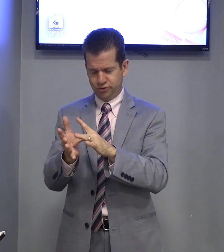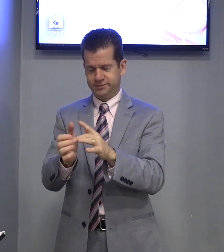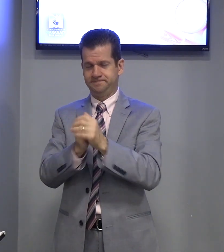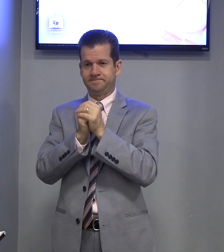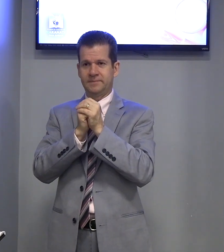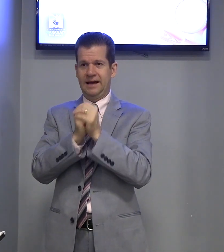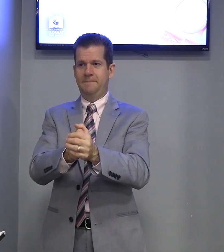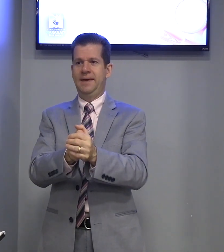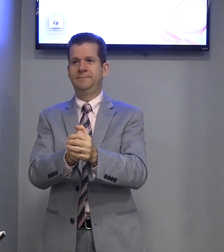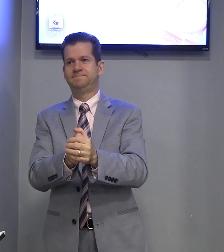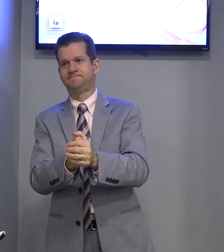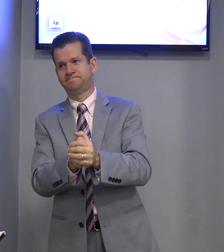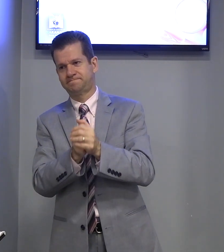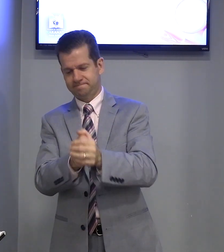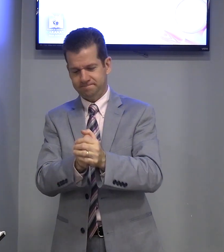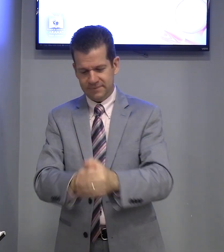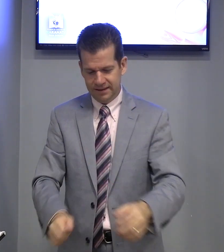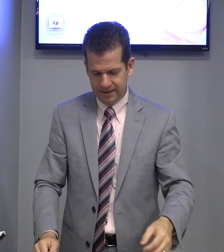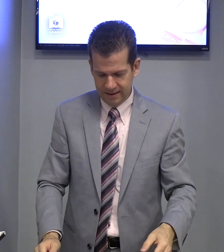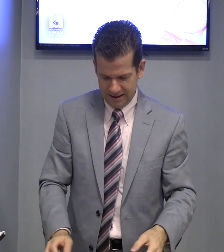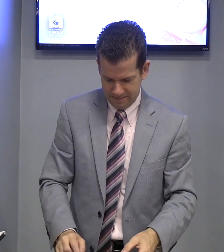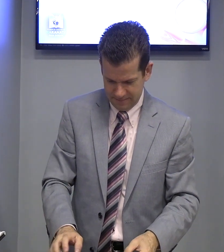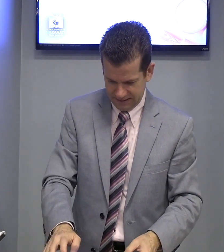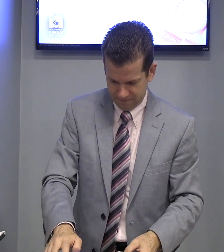Amém Amém